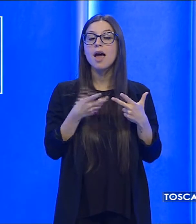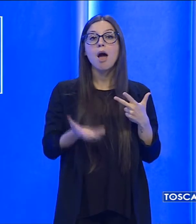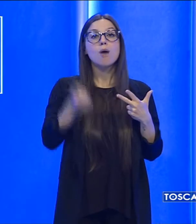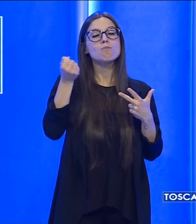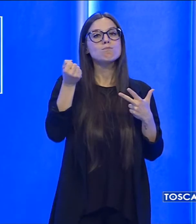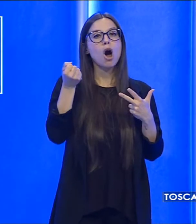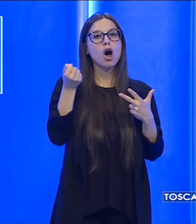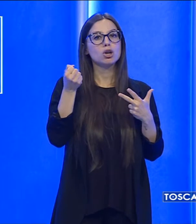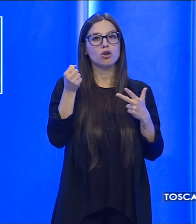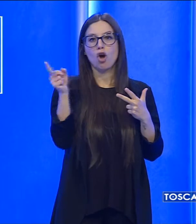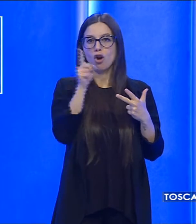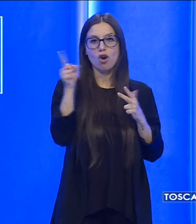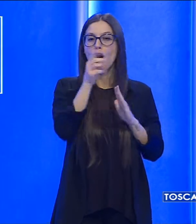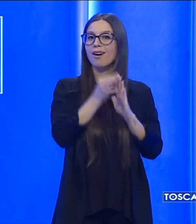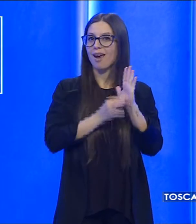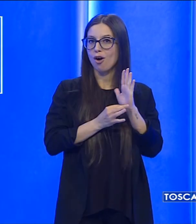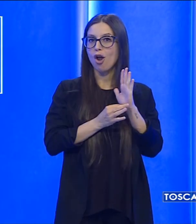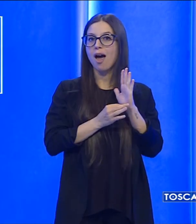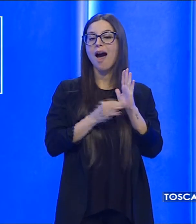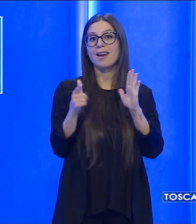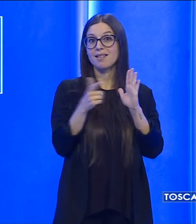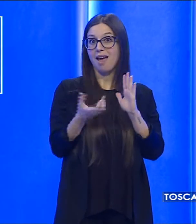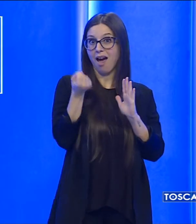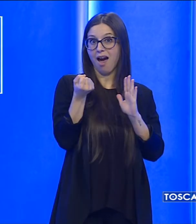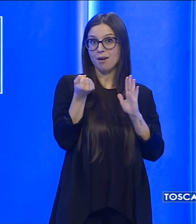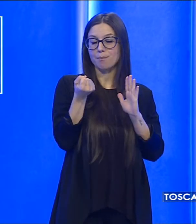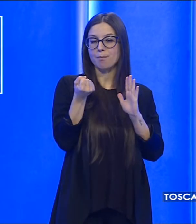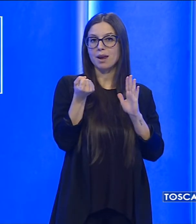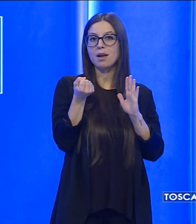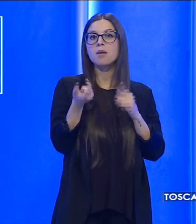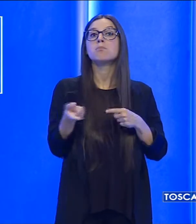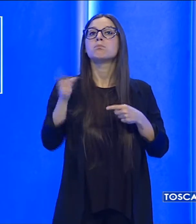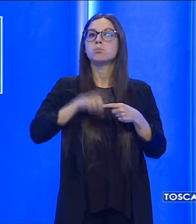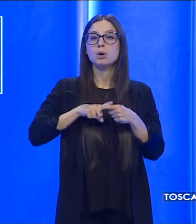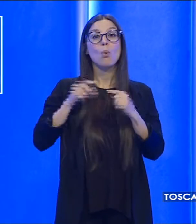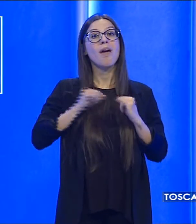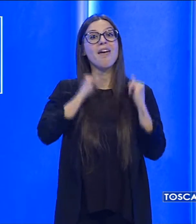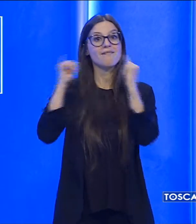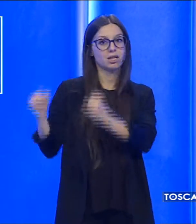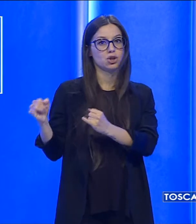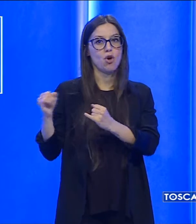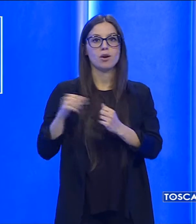abusivo di arma, detenzione illegale di armi e anche evasione.